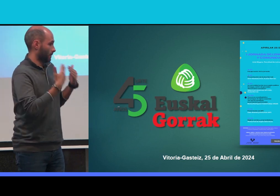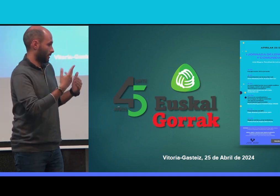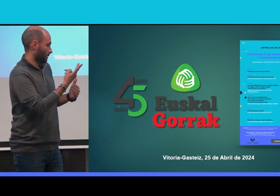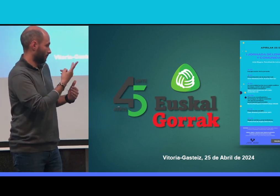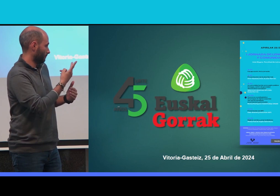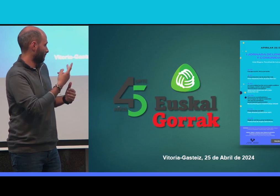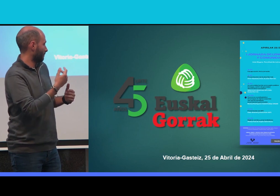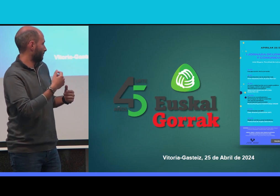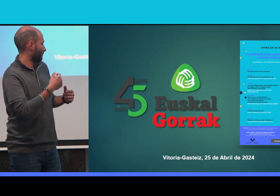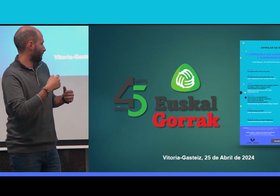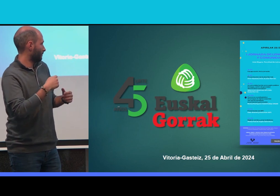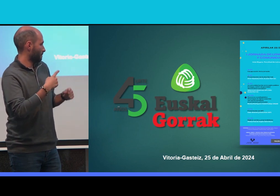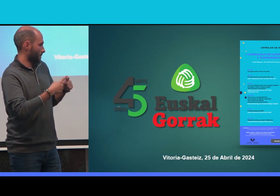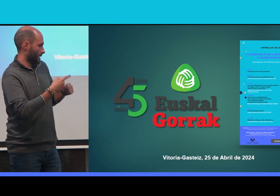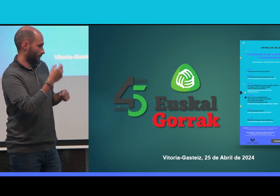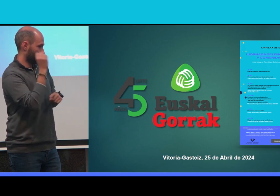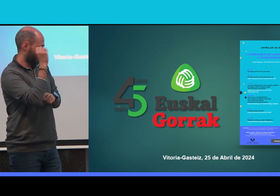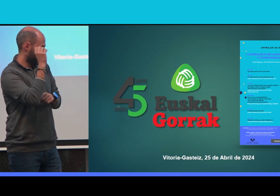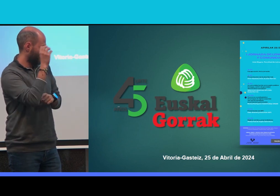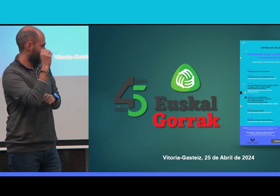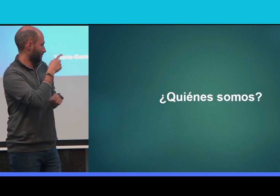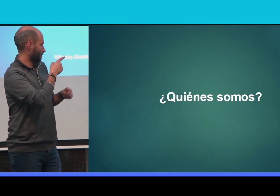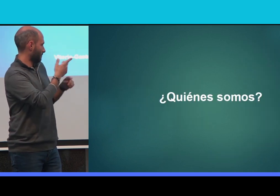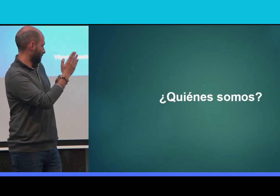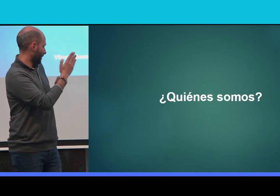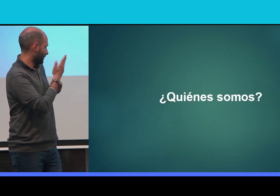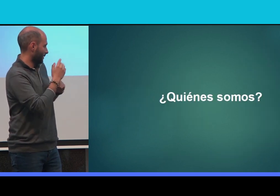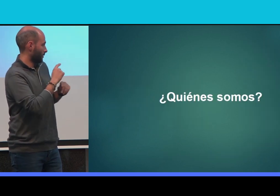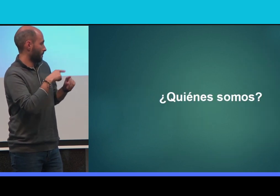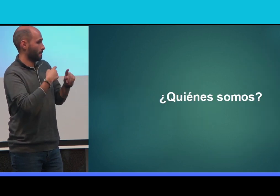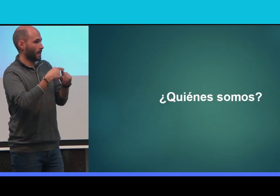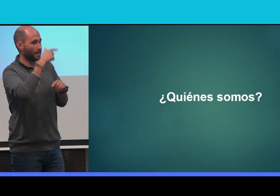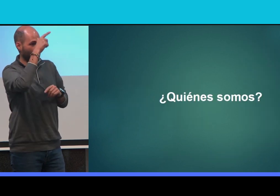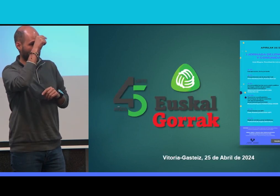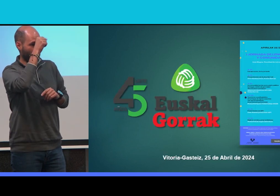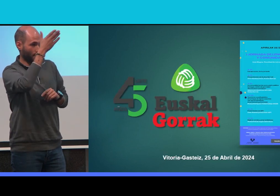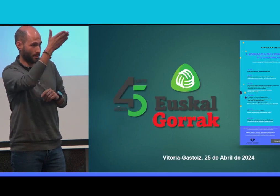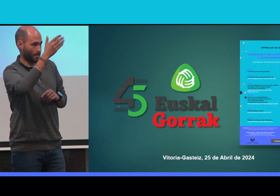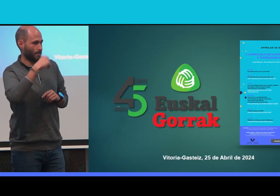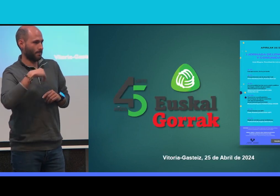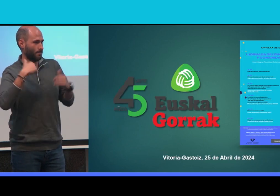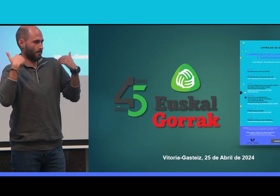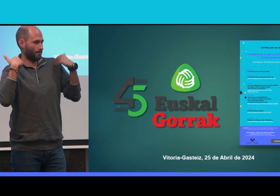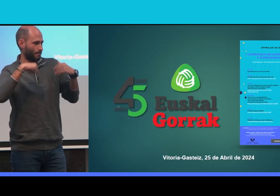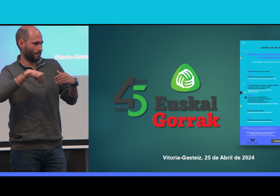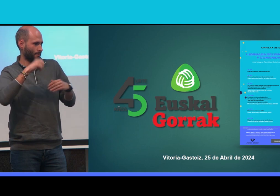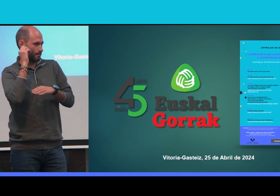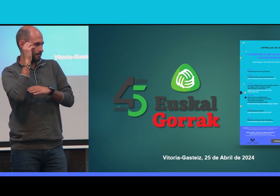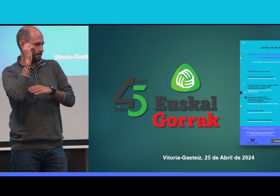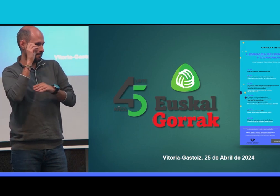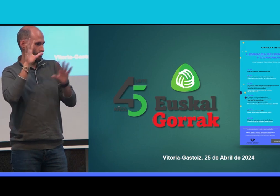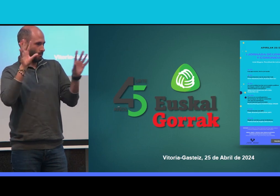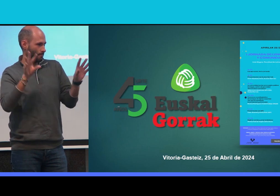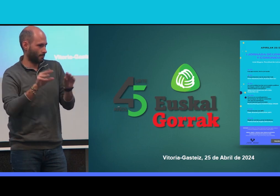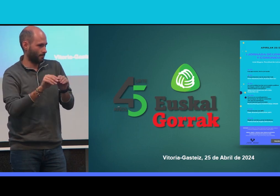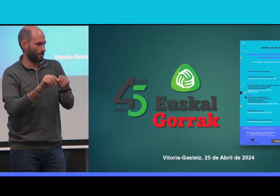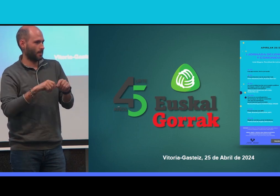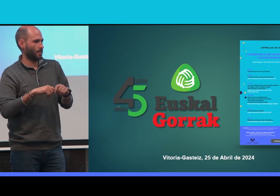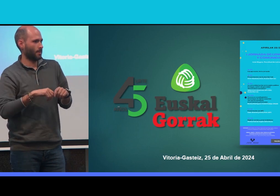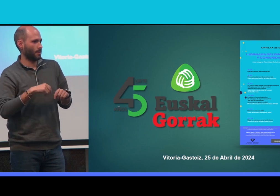con sus signos. Quiero agradecer, bueno, lo que es la presentación, también a la decana que haya podido hacer